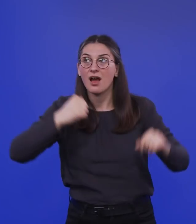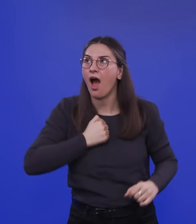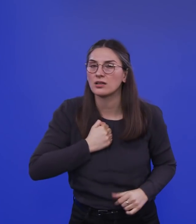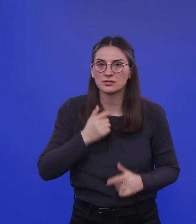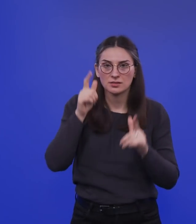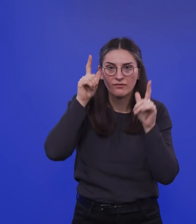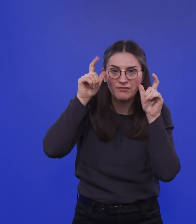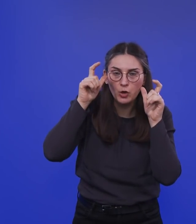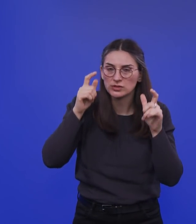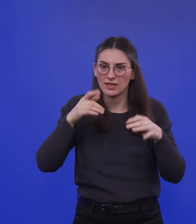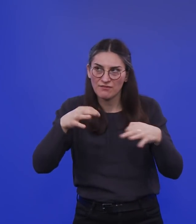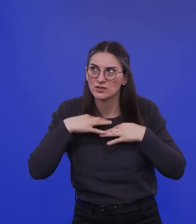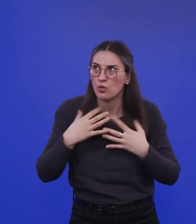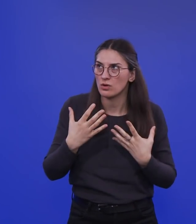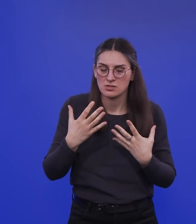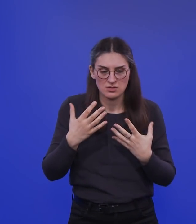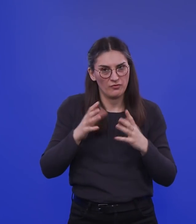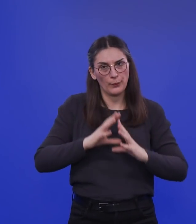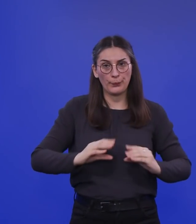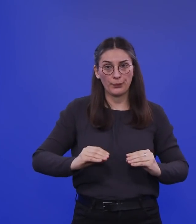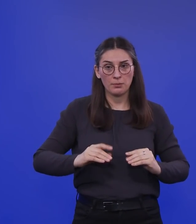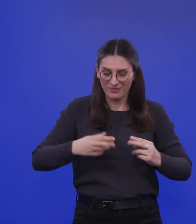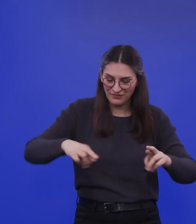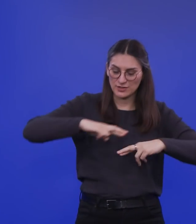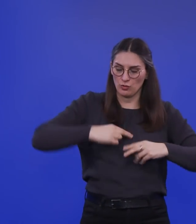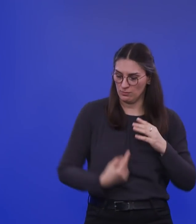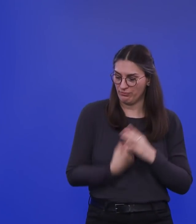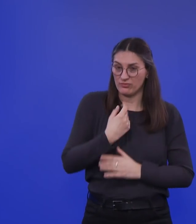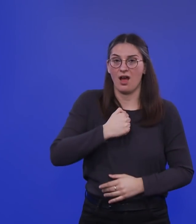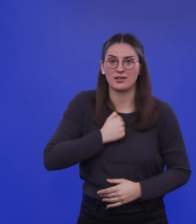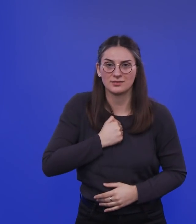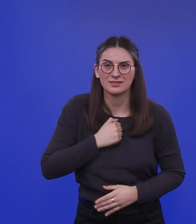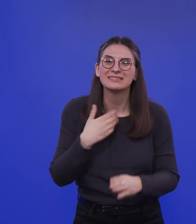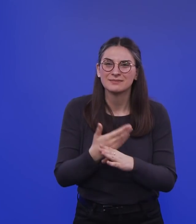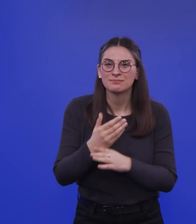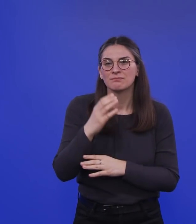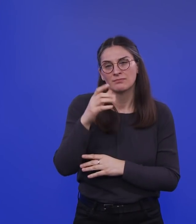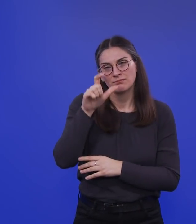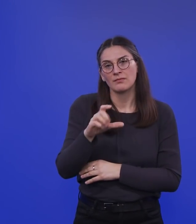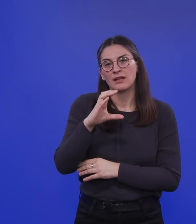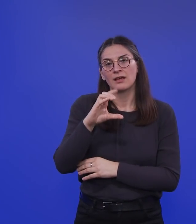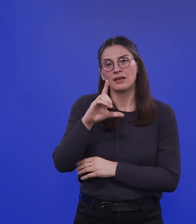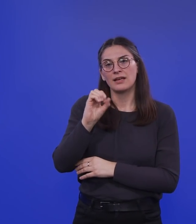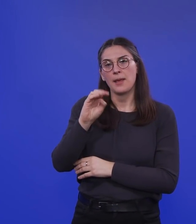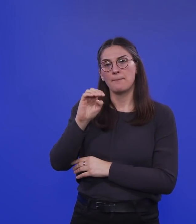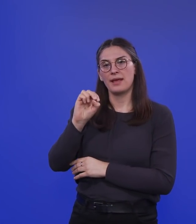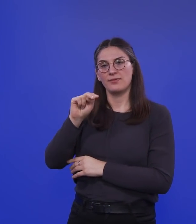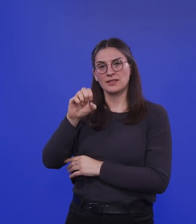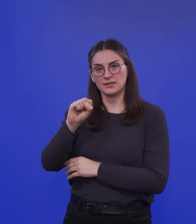der Infektion. Und das ist vielleicht auch etwas, was zum Beispiel ein Clemens Fuest angedeutet hat in seiner Interview-Aussage,